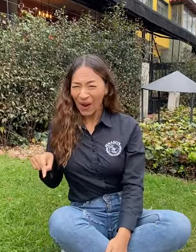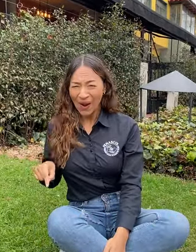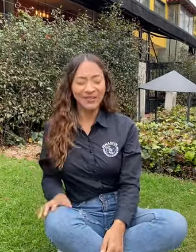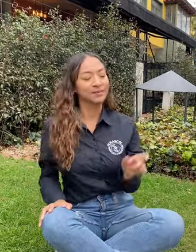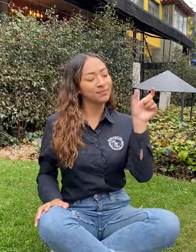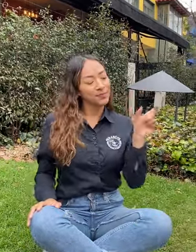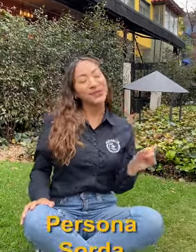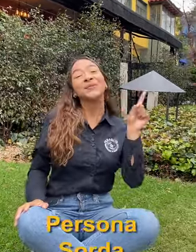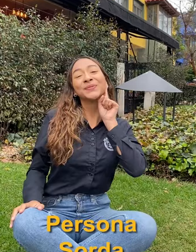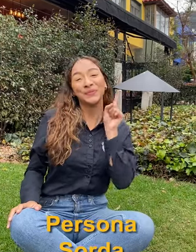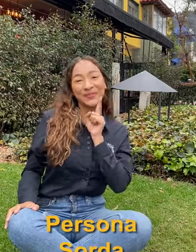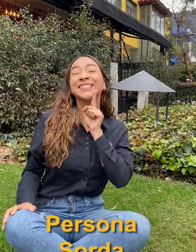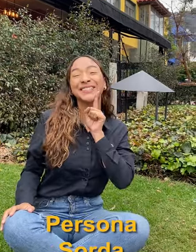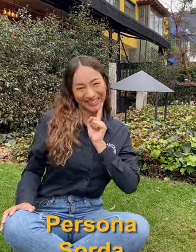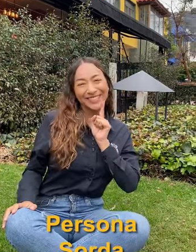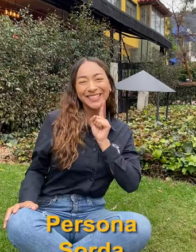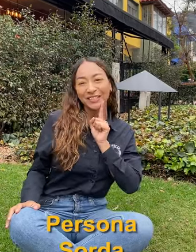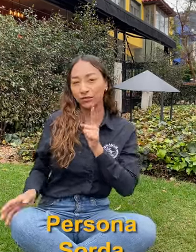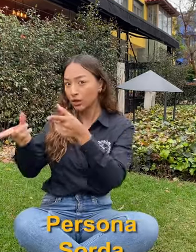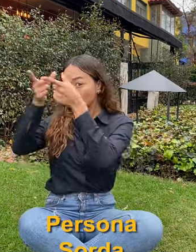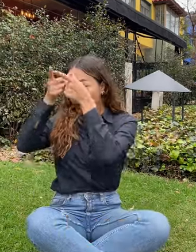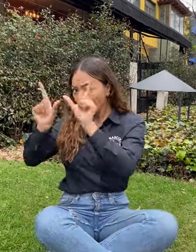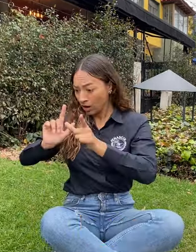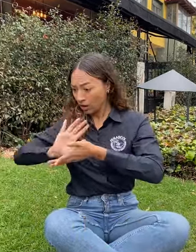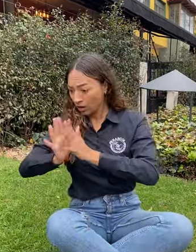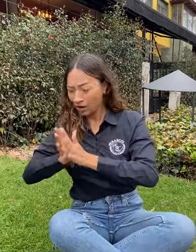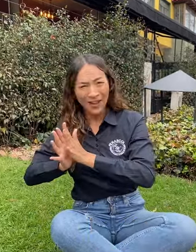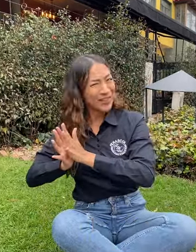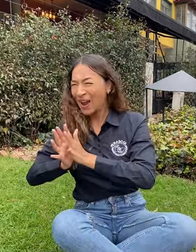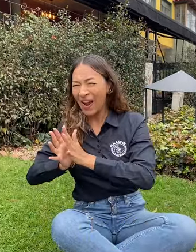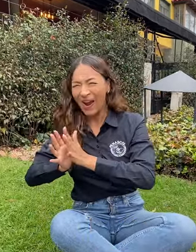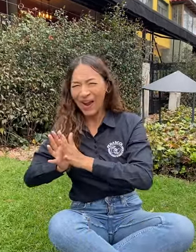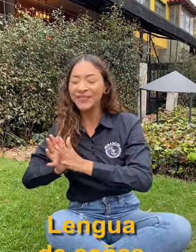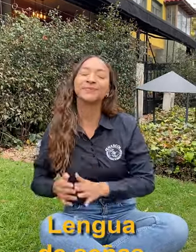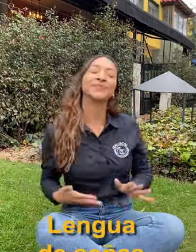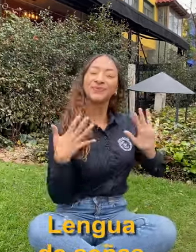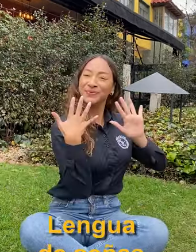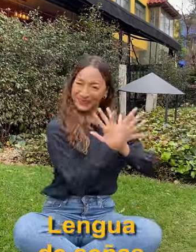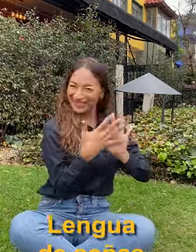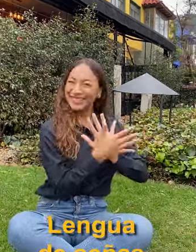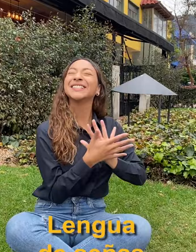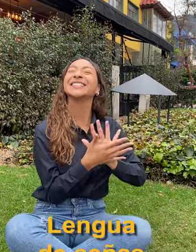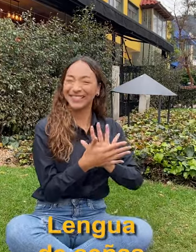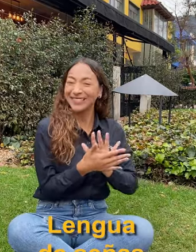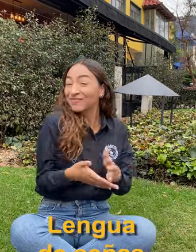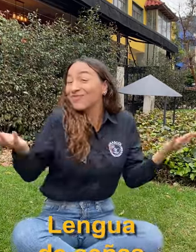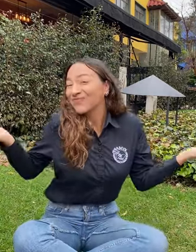No. ¿Persona sorda? Sí. ¿Lenguaje de señas? No. ¿Lengua de señas? Sí.